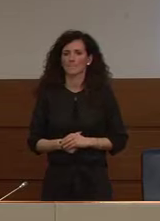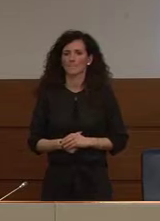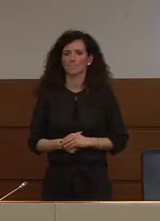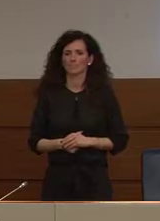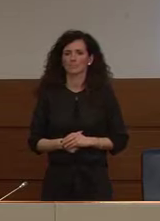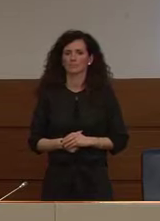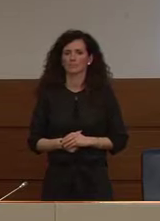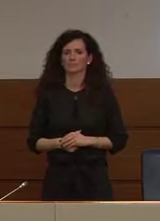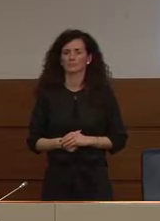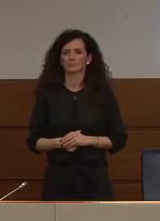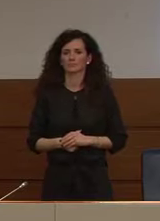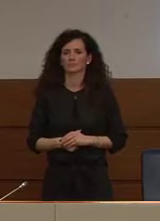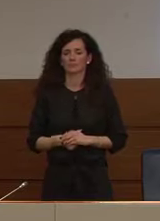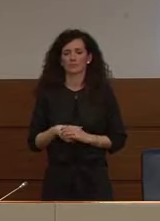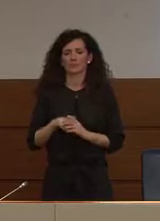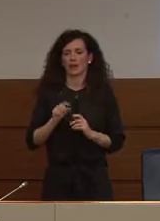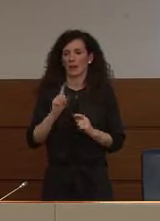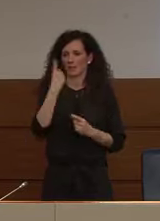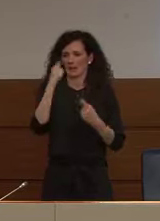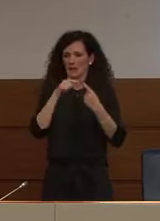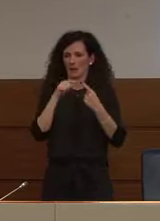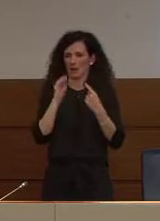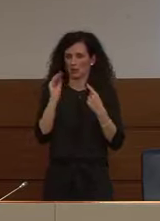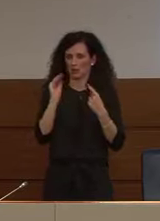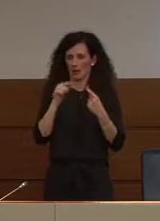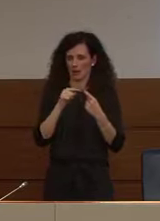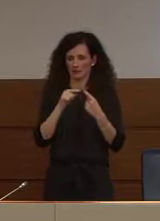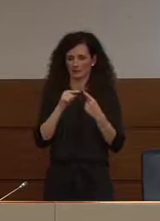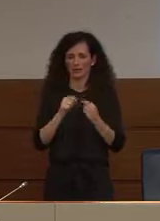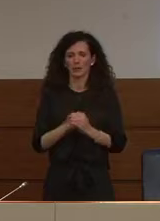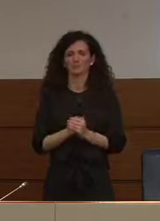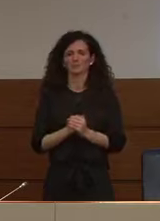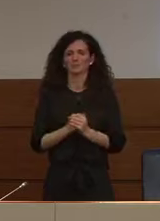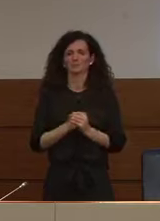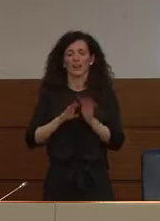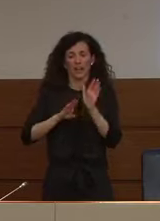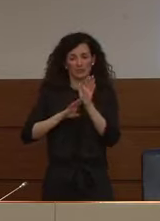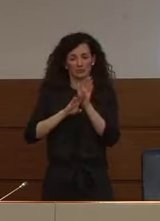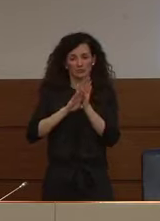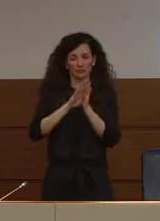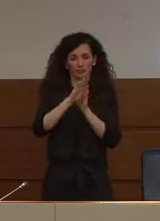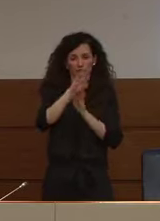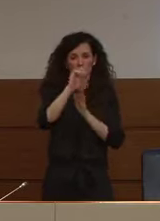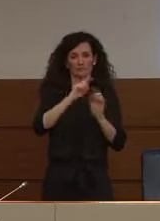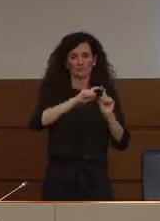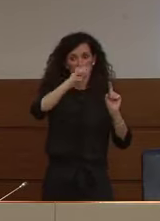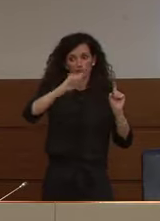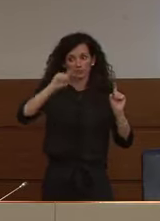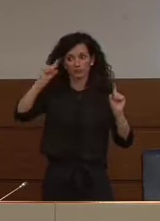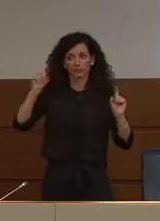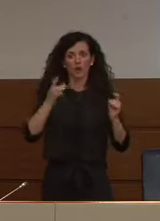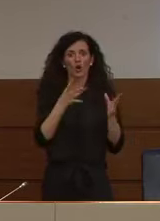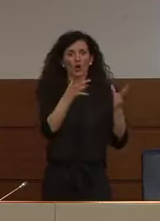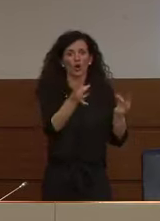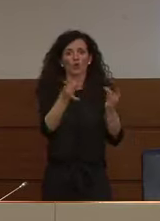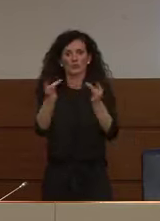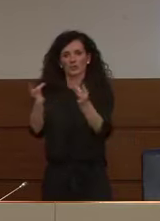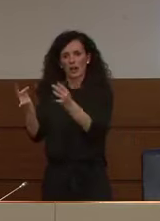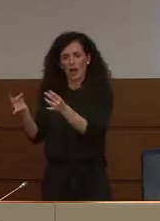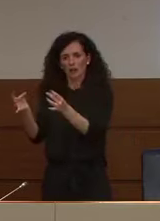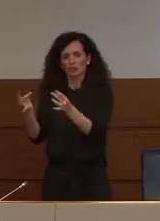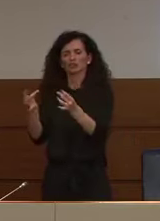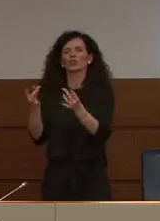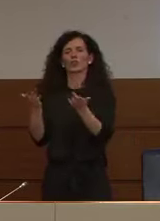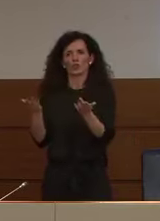punto sul discorso del picco dei contagi ovviamente va fatta una